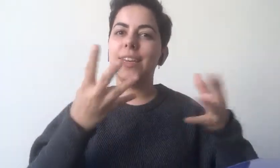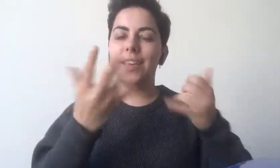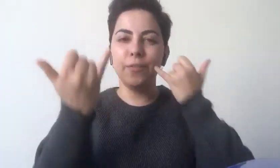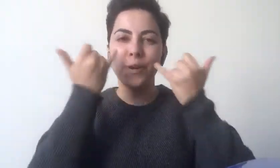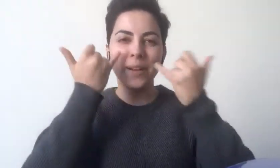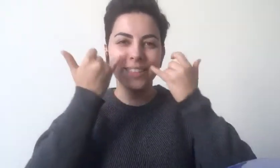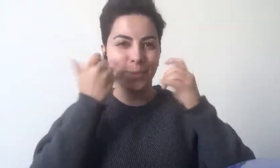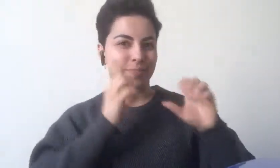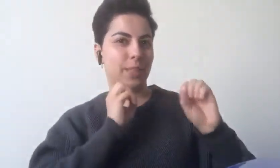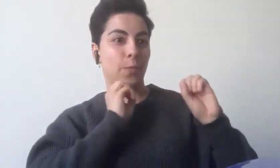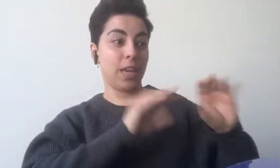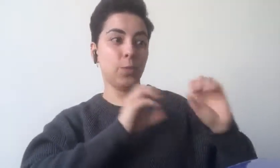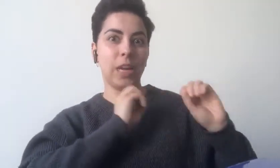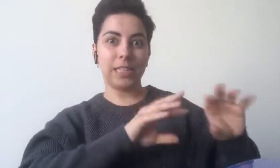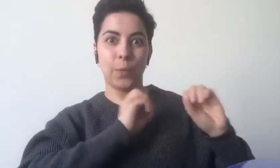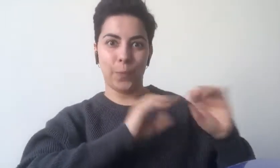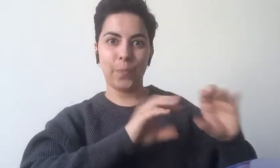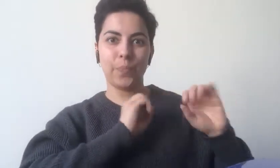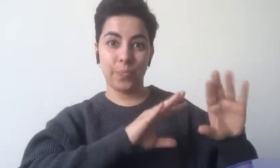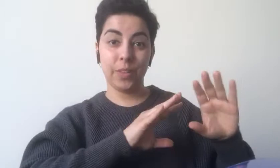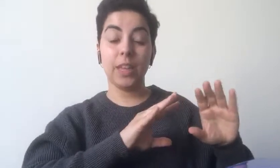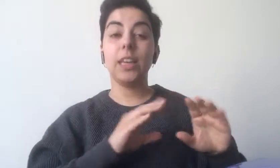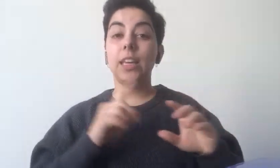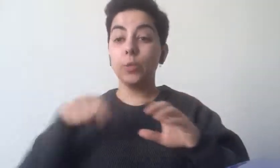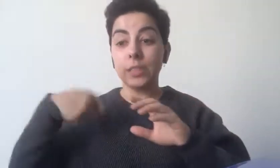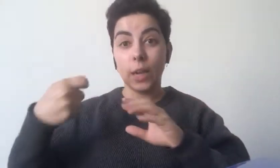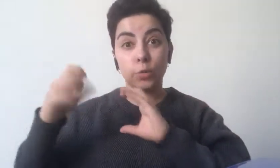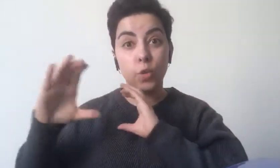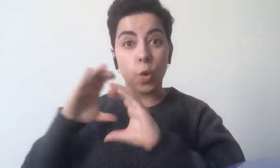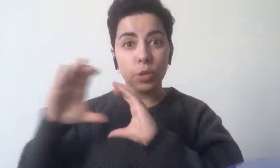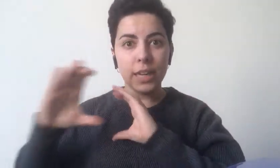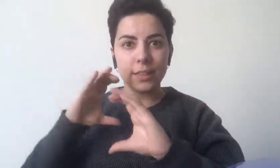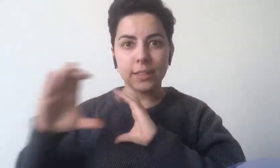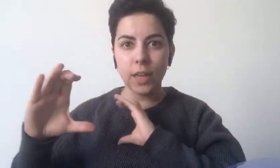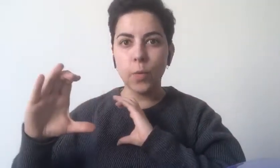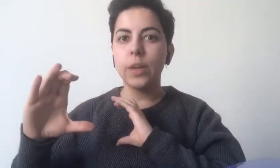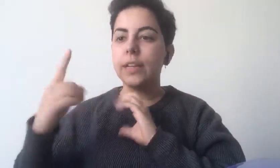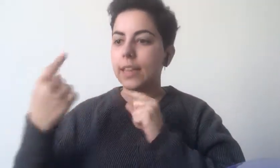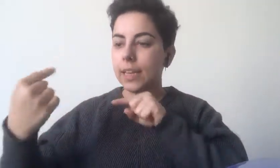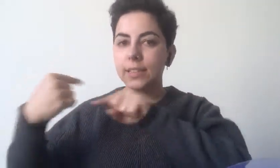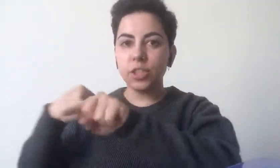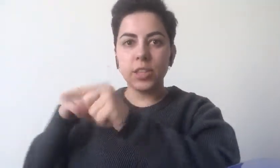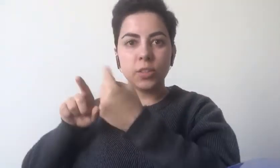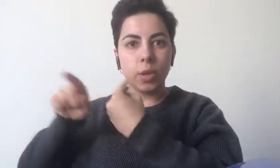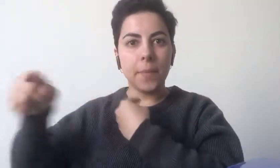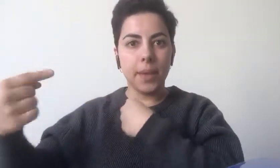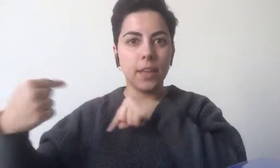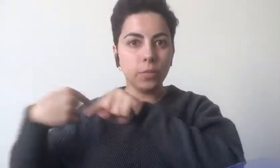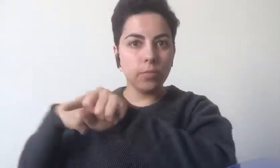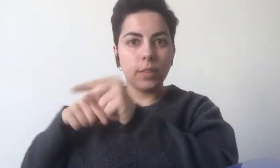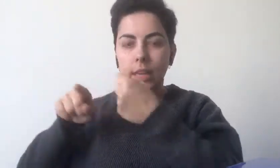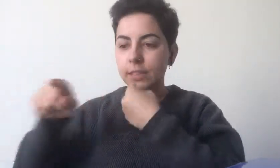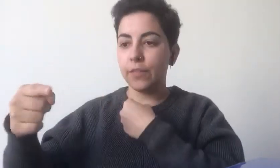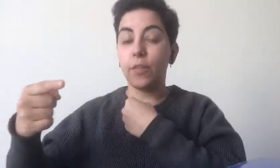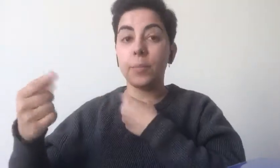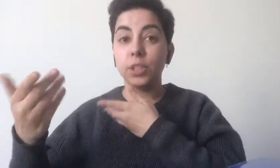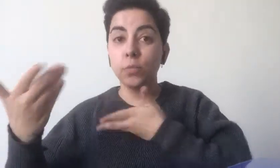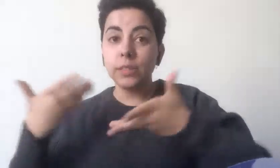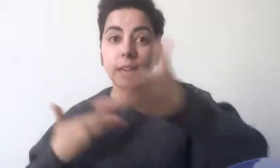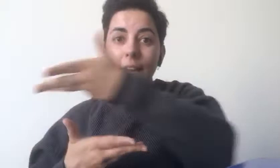informação, então educação. E o sinal de comunicação tem esse direcionamento, tem essa forma de mostrar